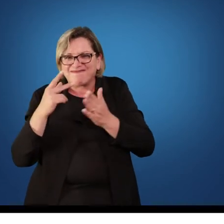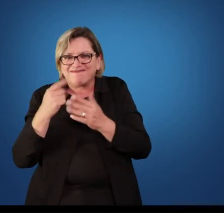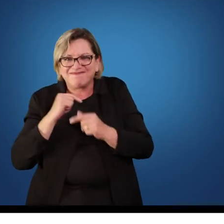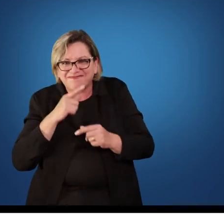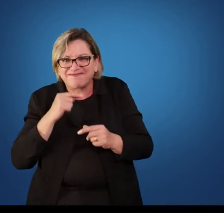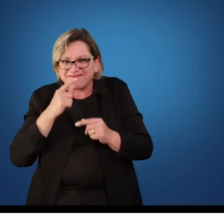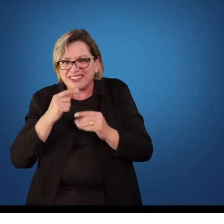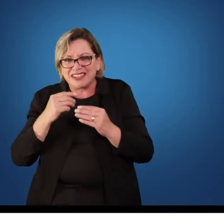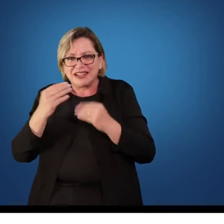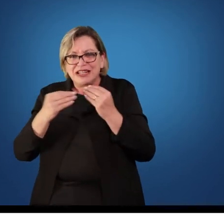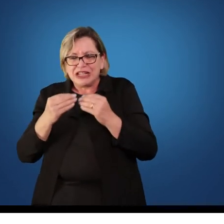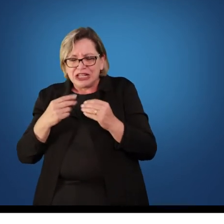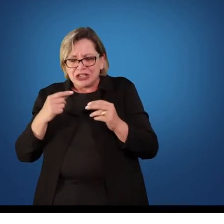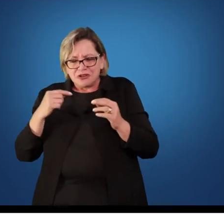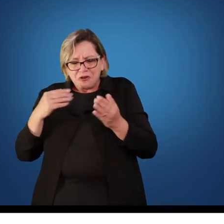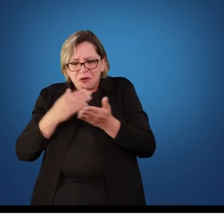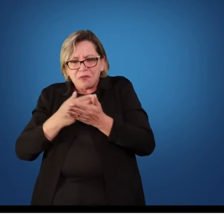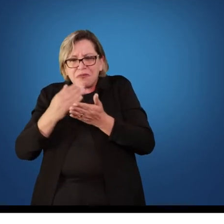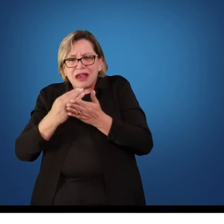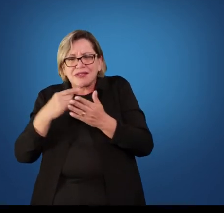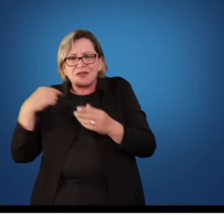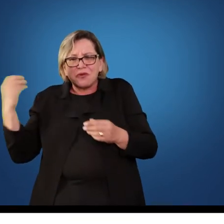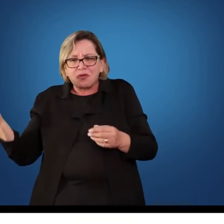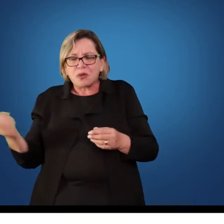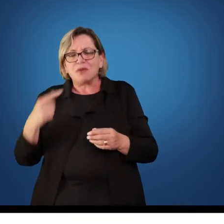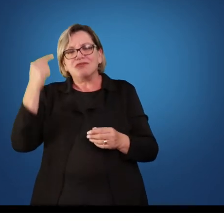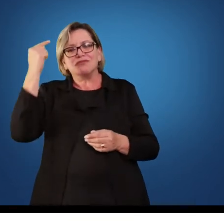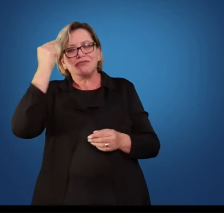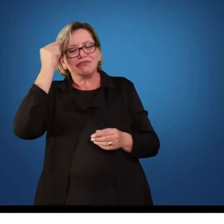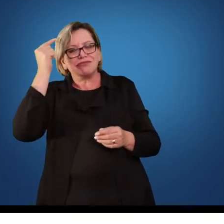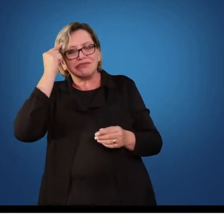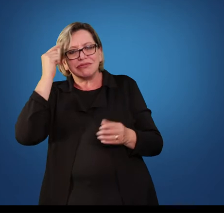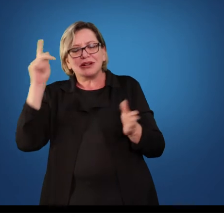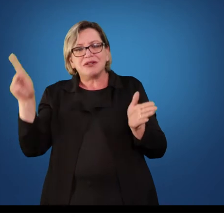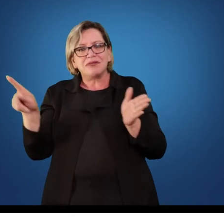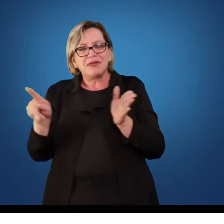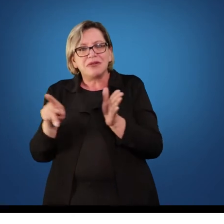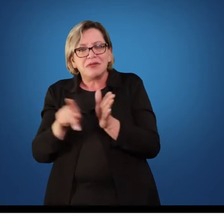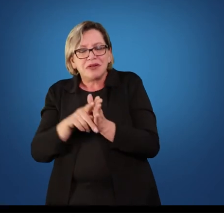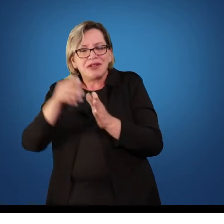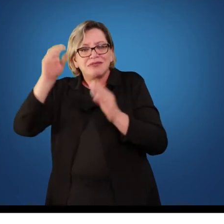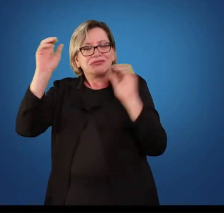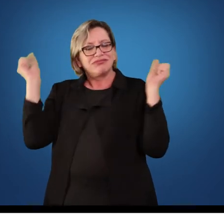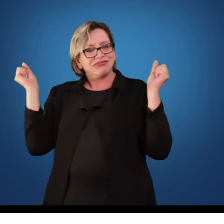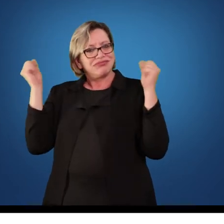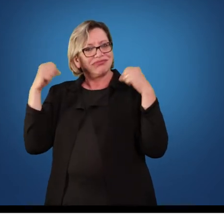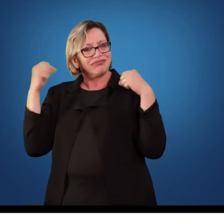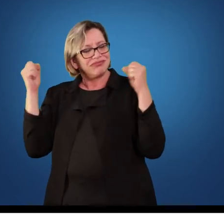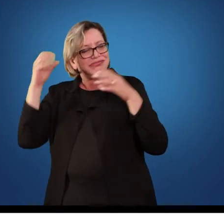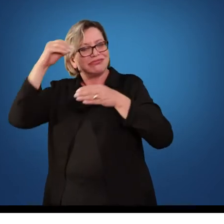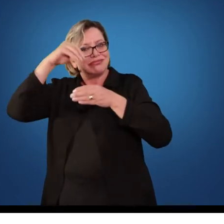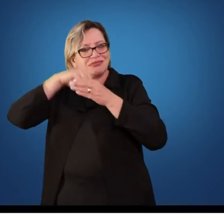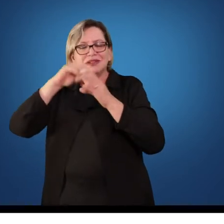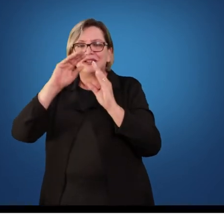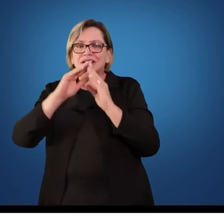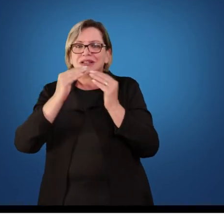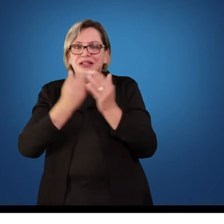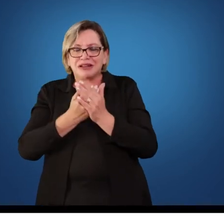trouxe uma nova perspectiva para olhar sobre a Educação Física dentro do ambiente escolar. Até então, realmente, a Educação Física era